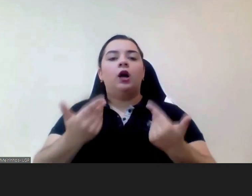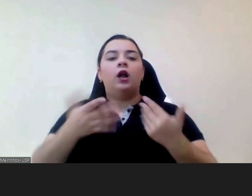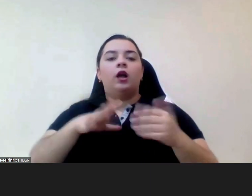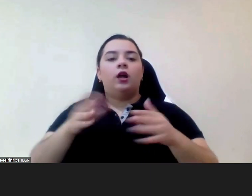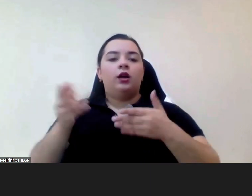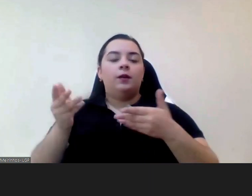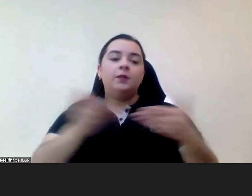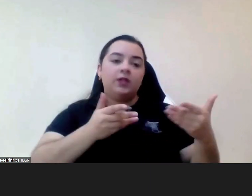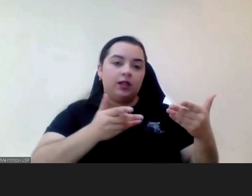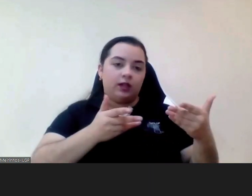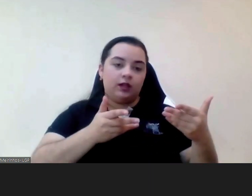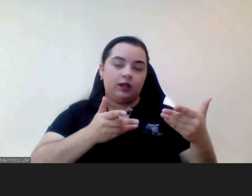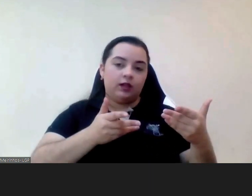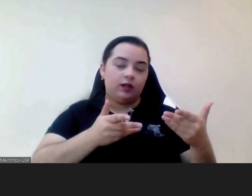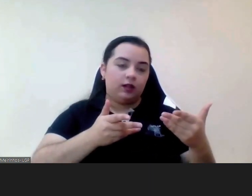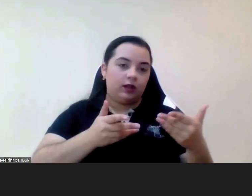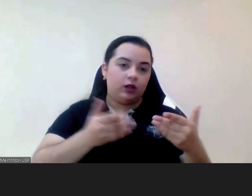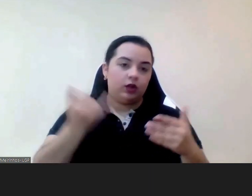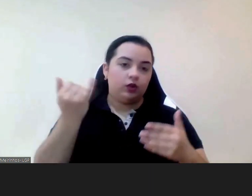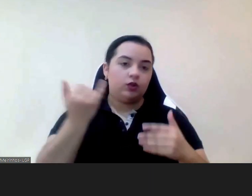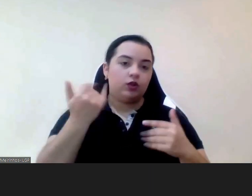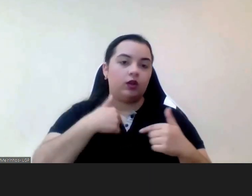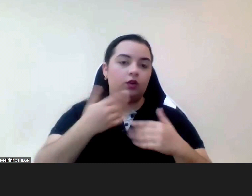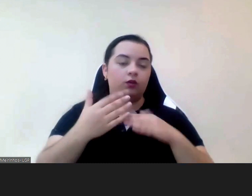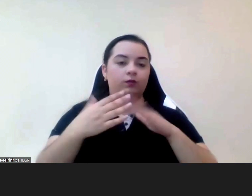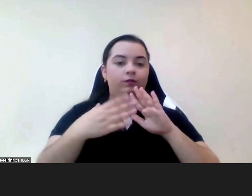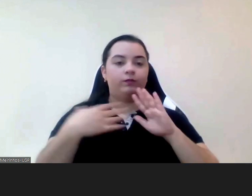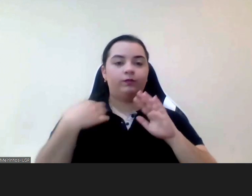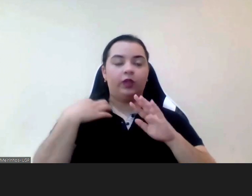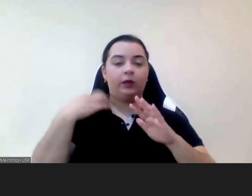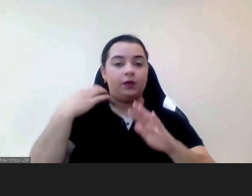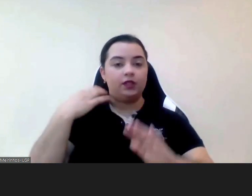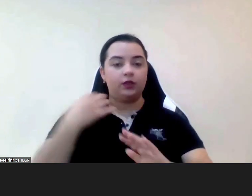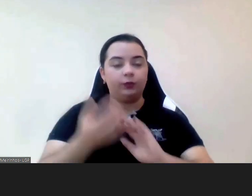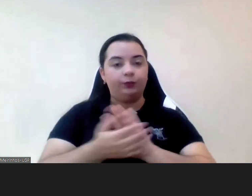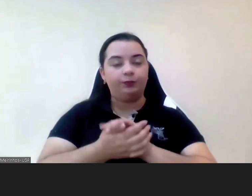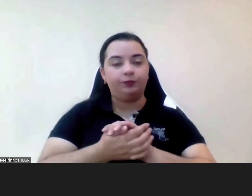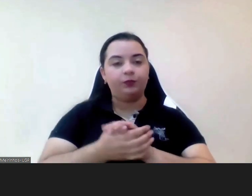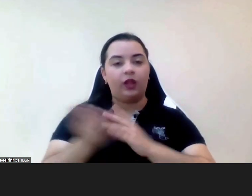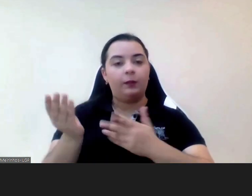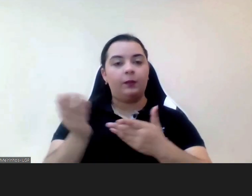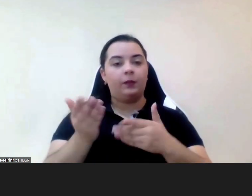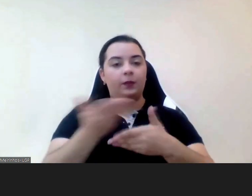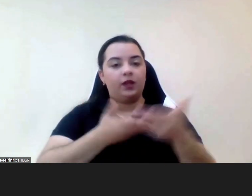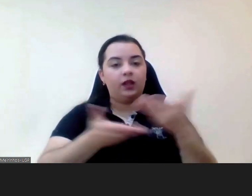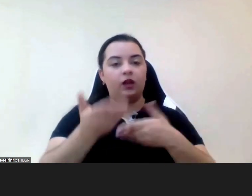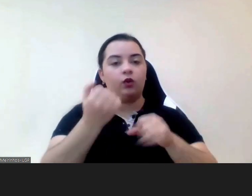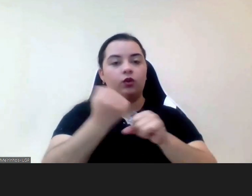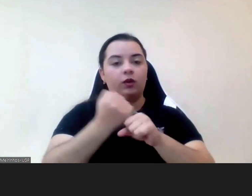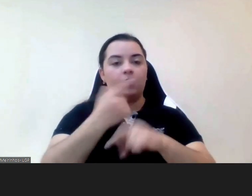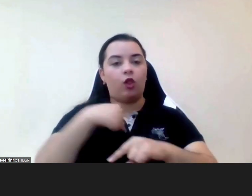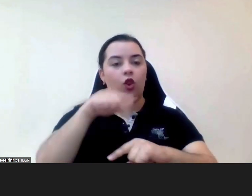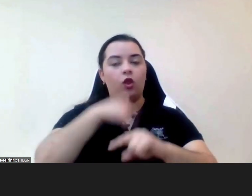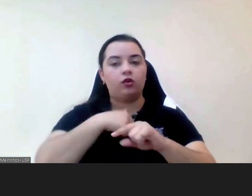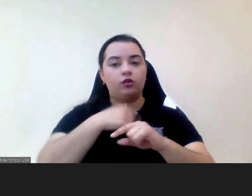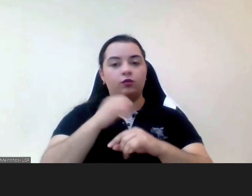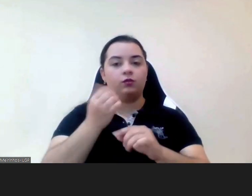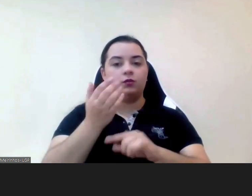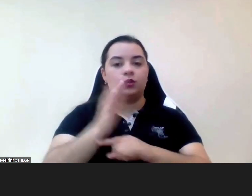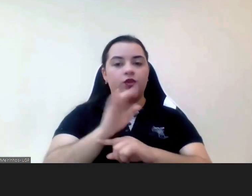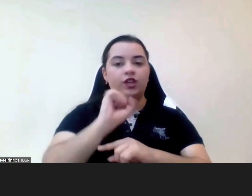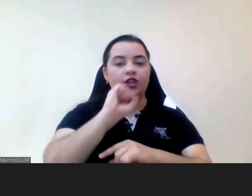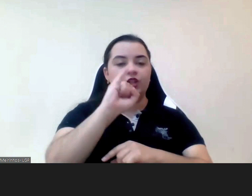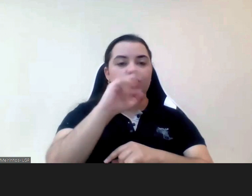partilhar aqui um bocadinho nesta temática aquilo que nós fazemos então a Gira significa Grupo de